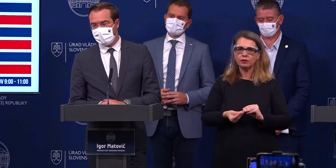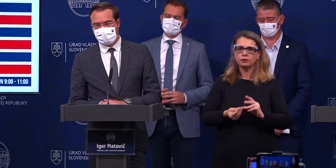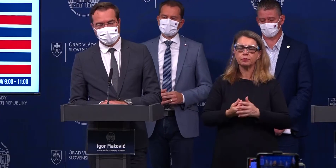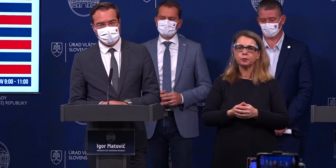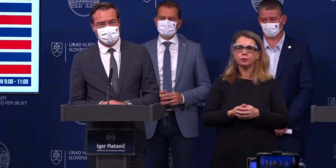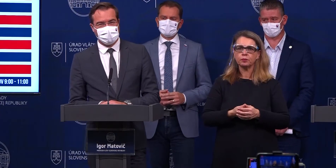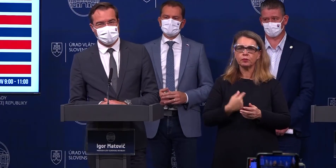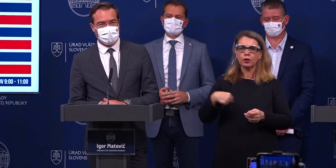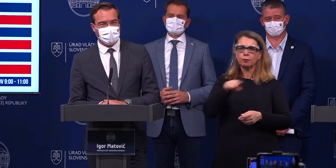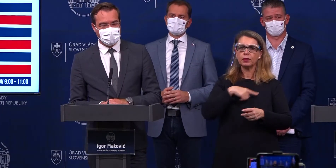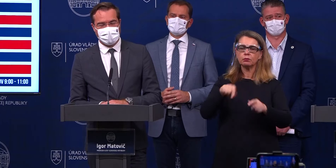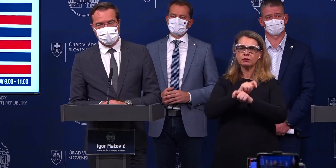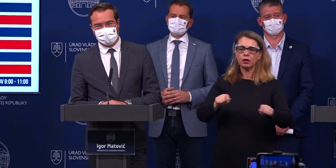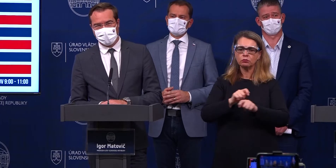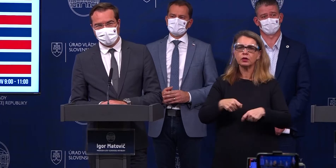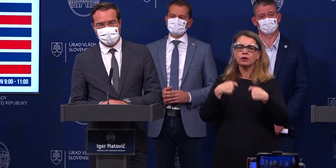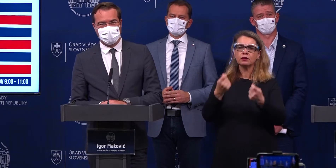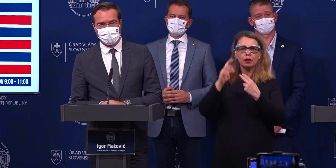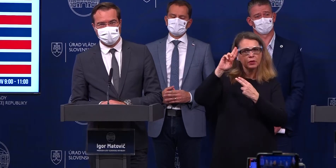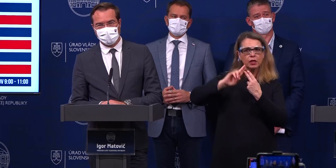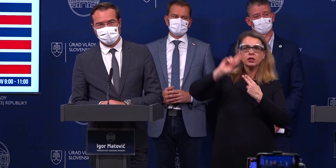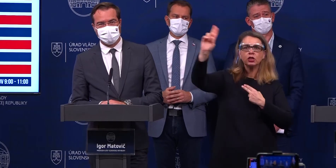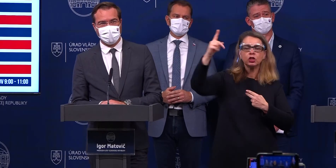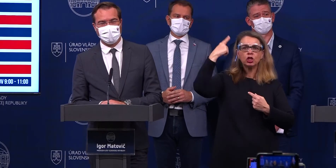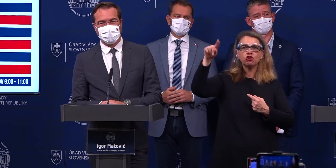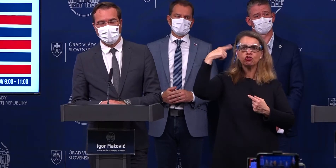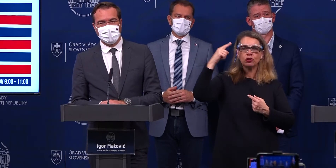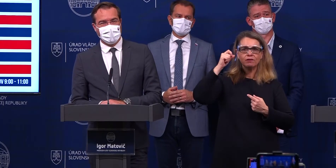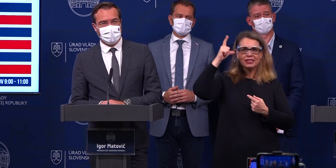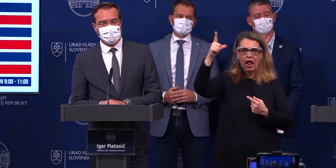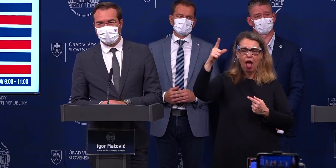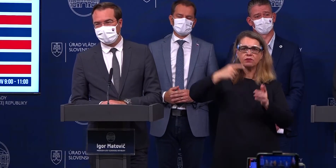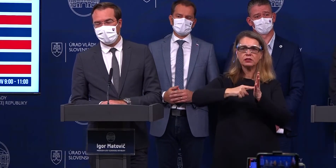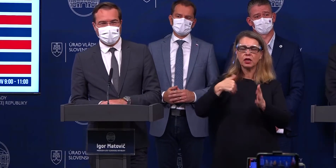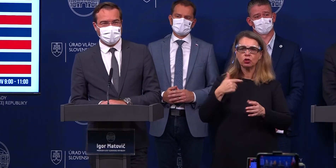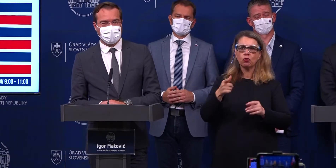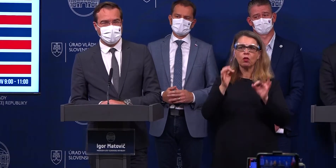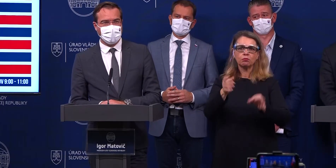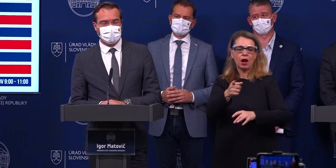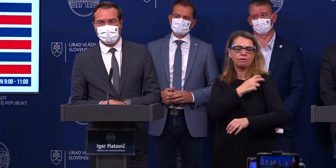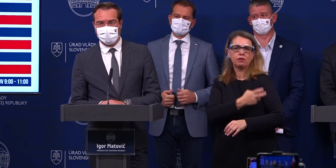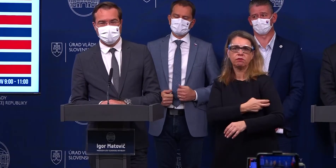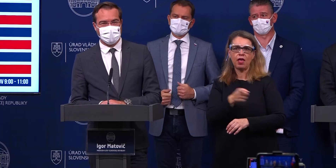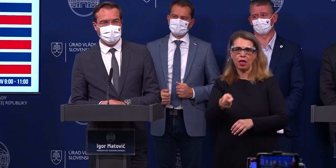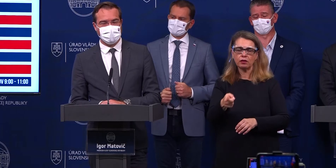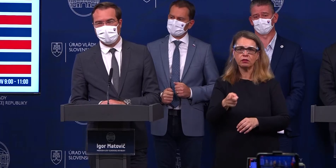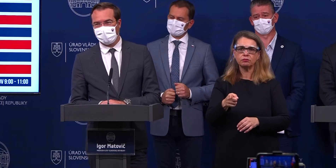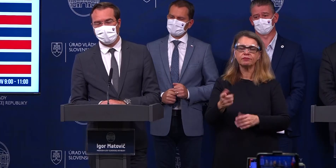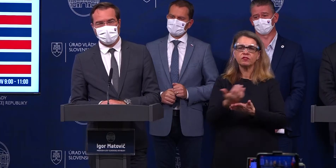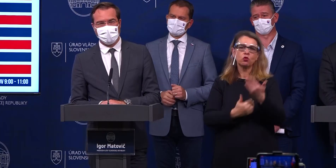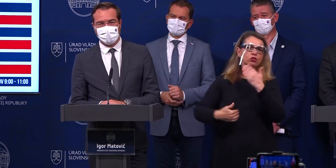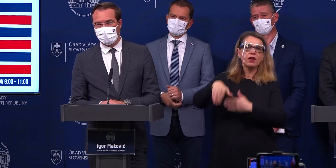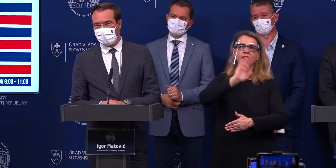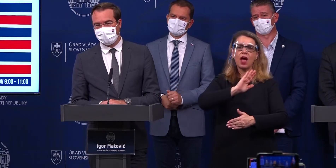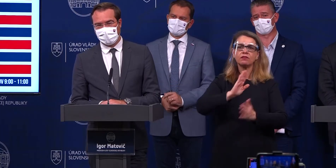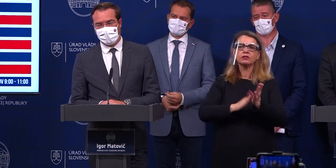sme sa rozhodli, že zavedieme distančné vzdelávanie na stredných školách. To sú práve, to je veková kategória, ktorá využíva MHD